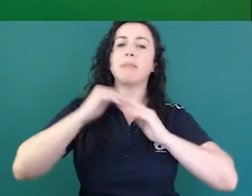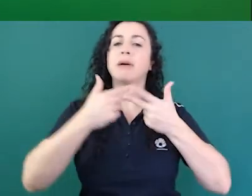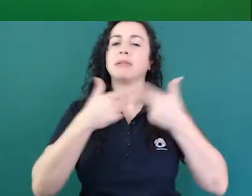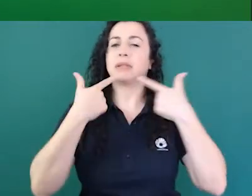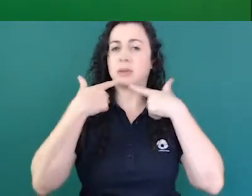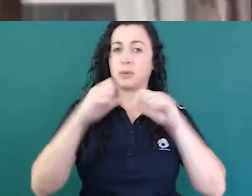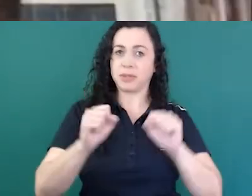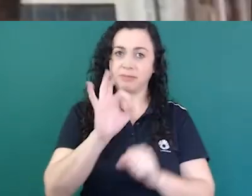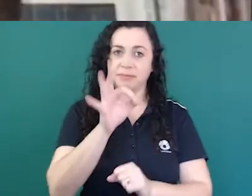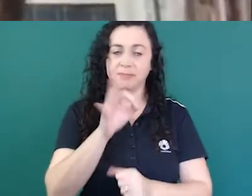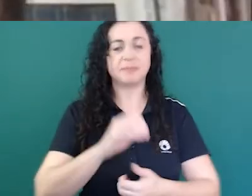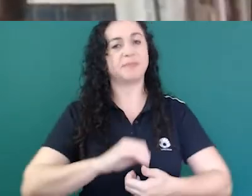eu imagino aqui